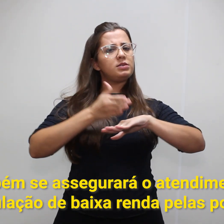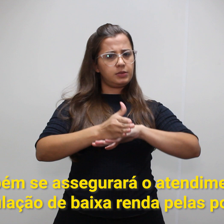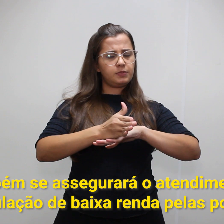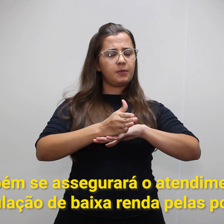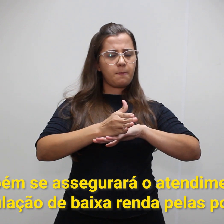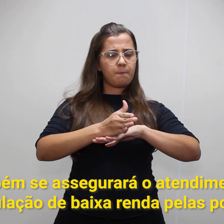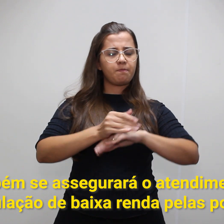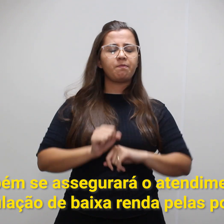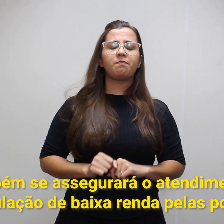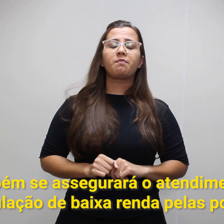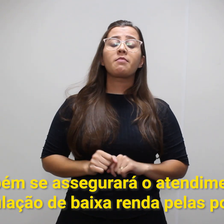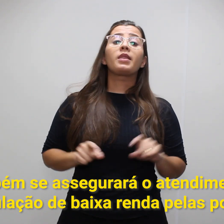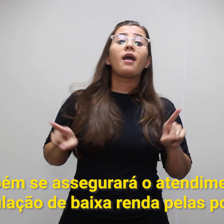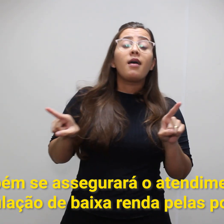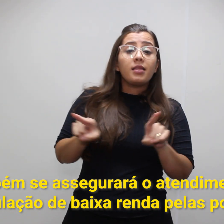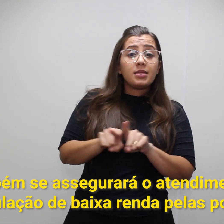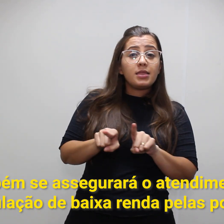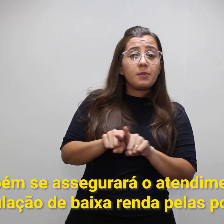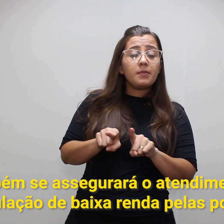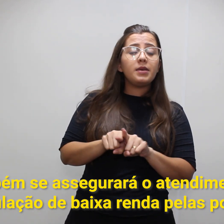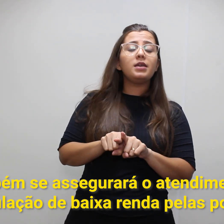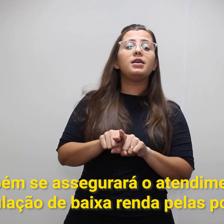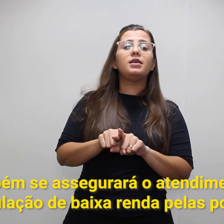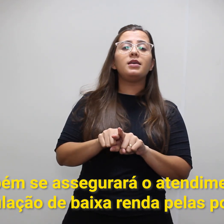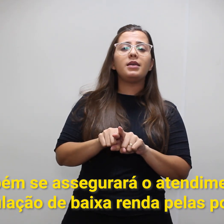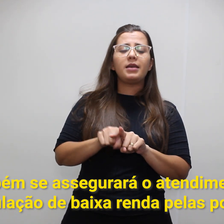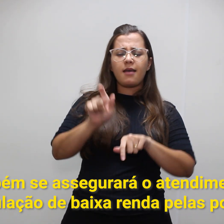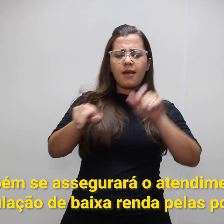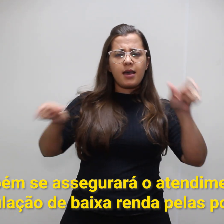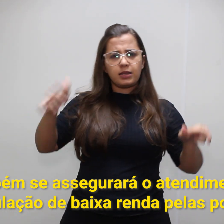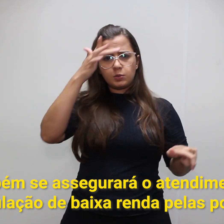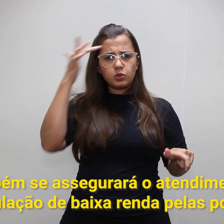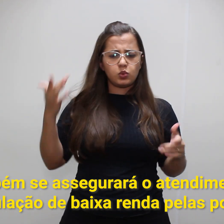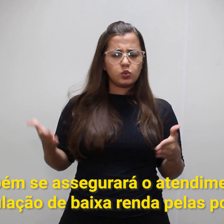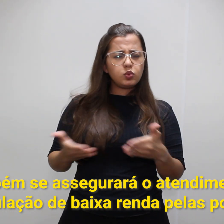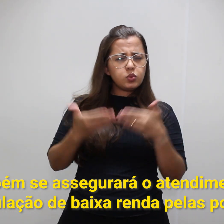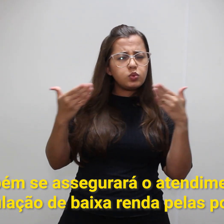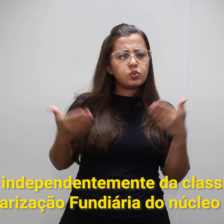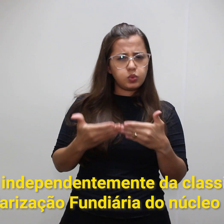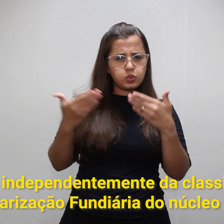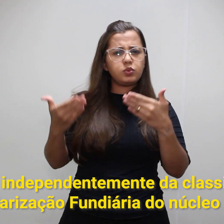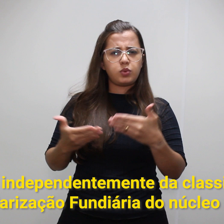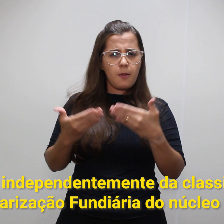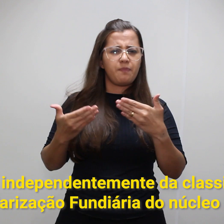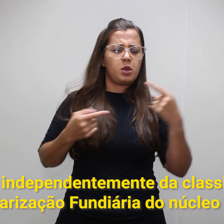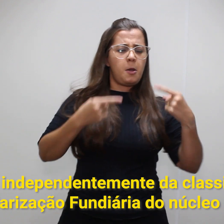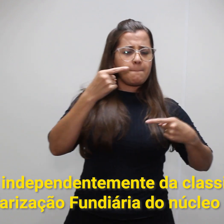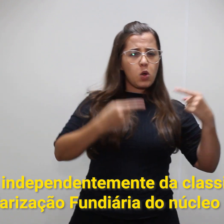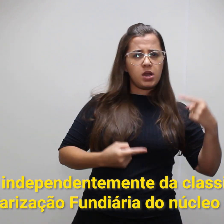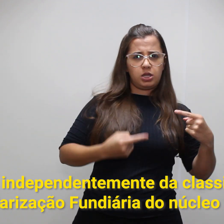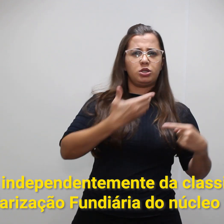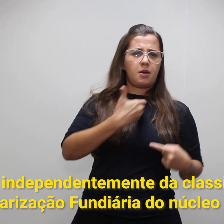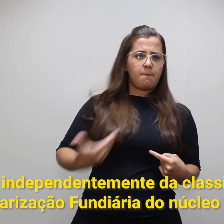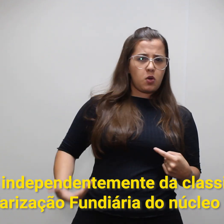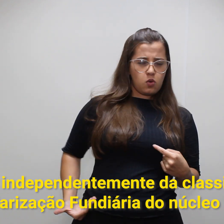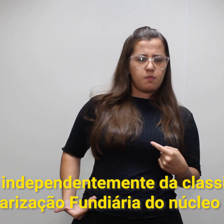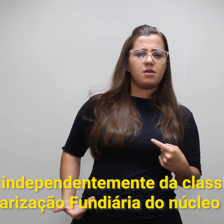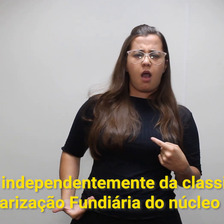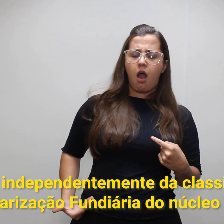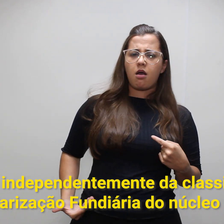assegurará o atendimento da população de baixa renda pelas políticas públicas, independentemente da